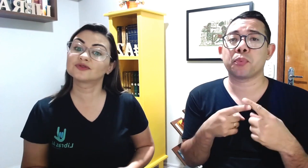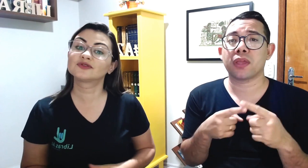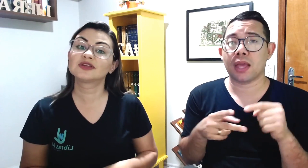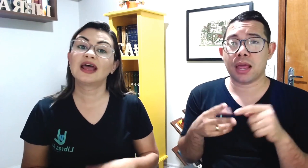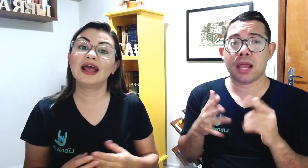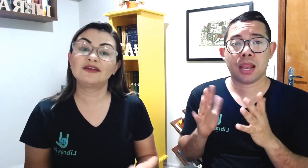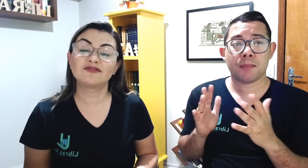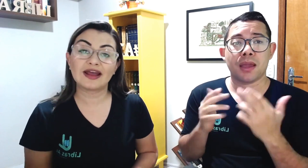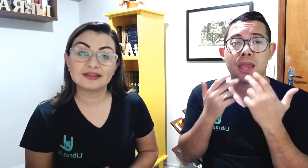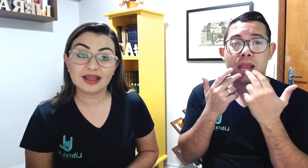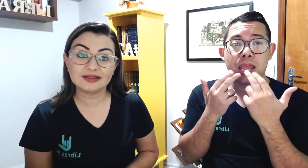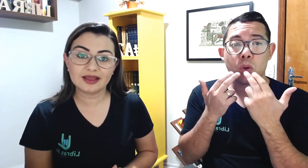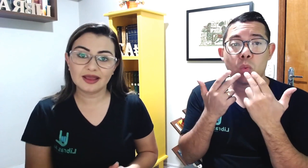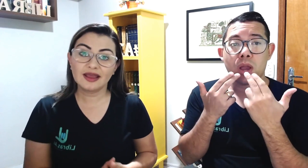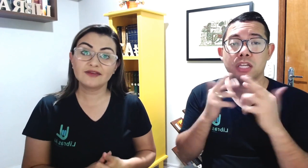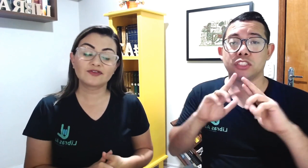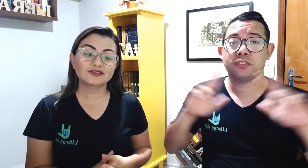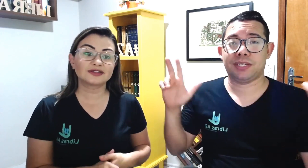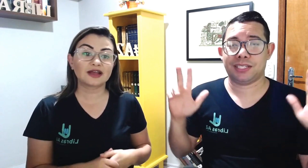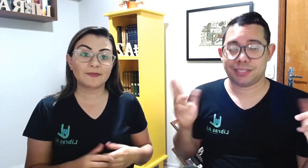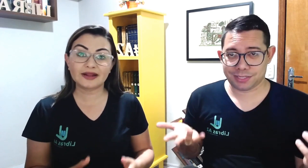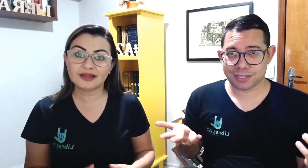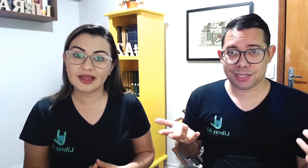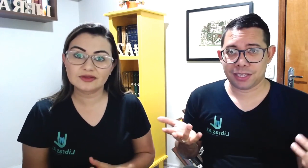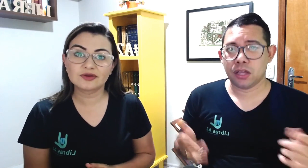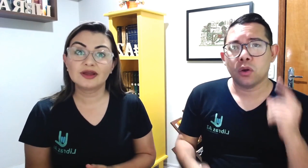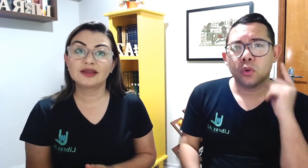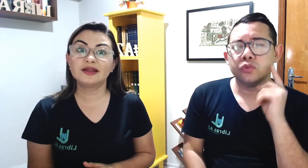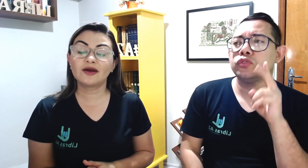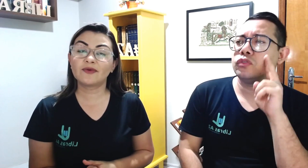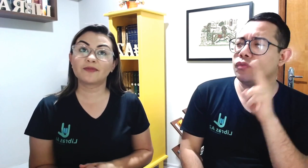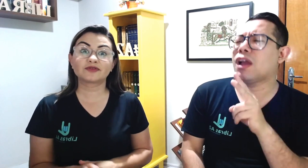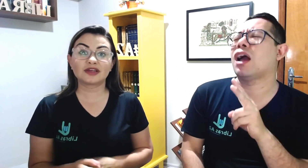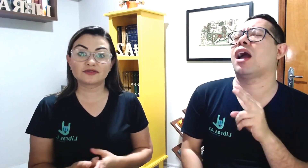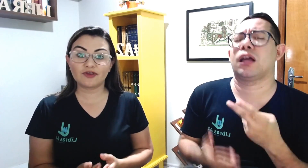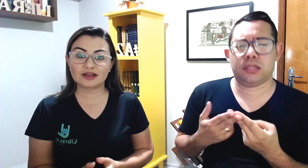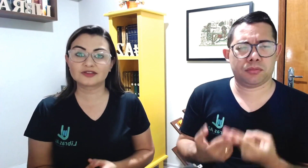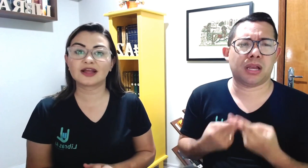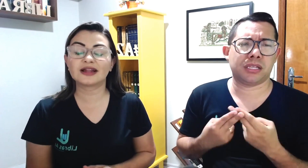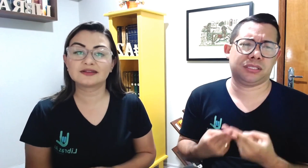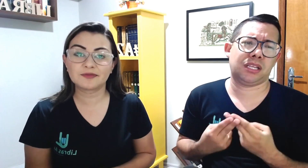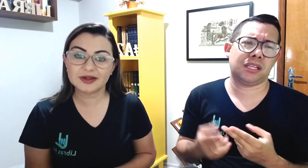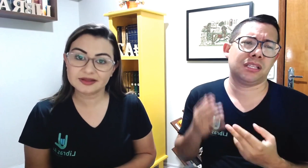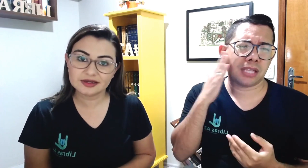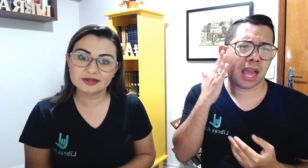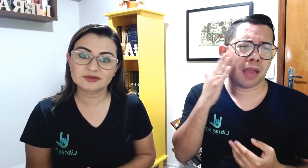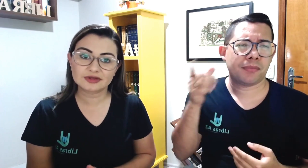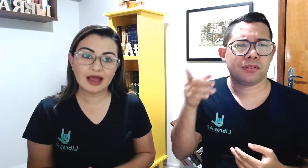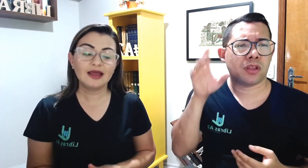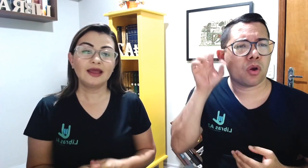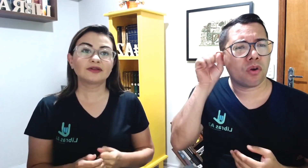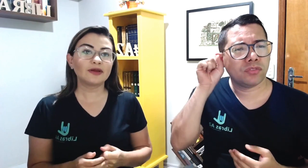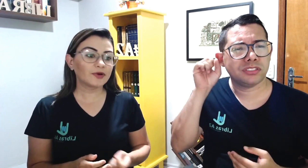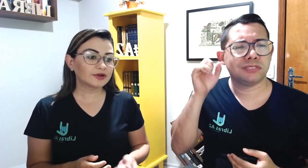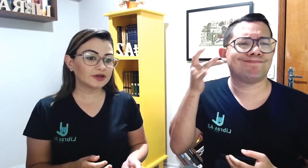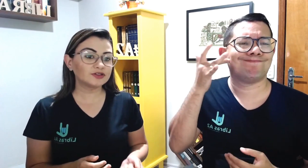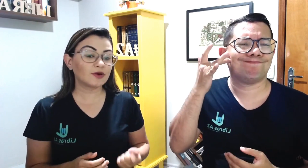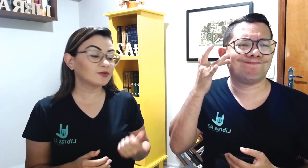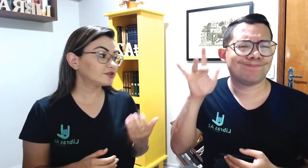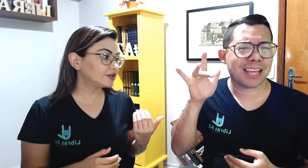surdo, ele vai entender que você está aprendendo, que não é um processo fácil estar ali interpretando, tá, então é importante, como nós já